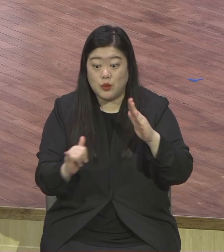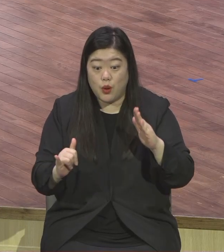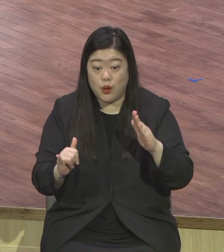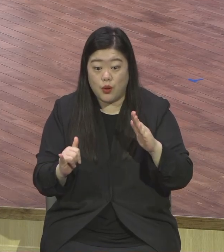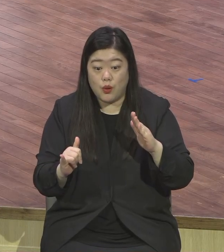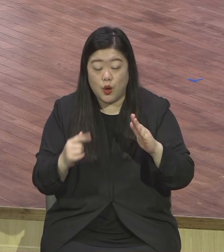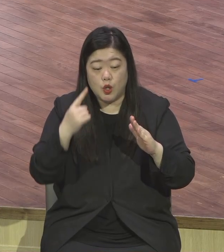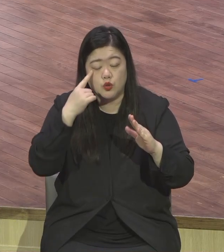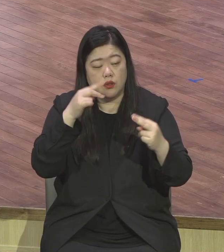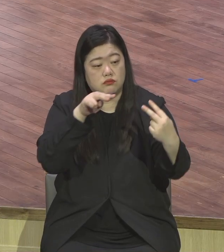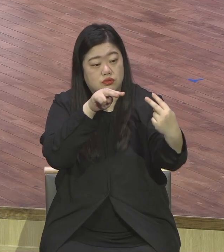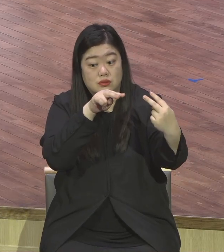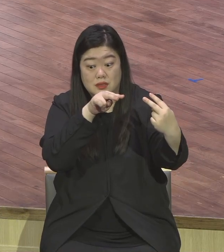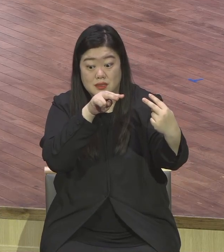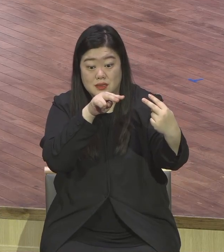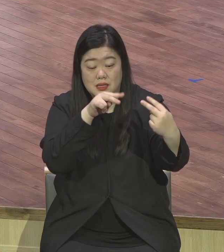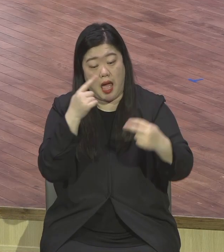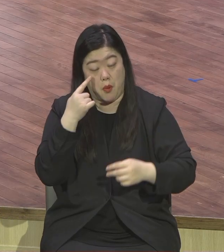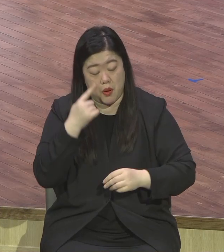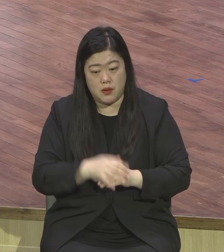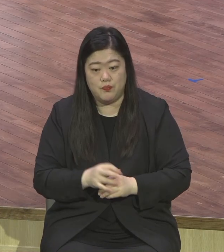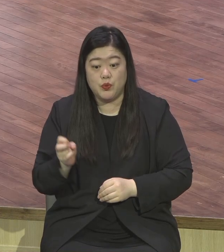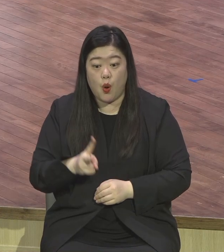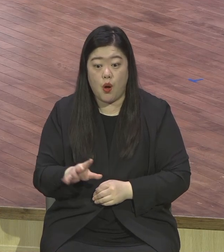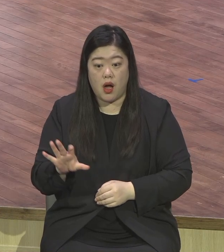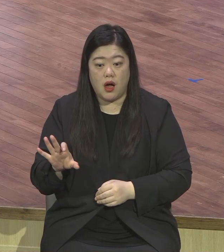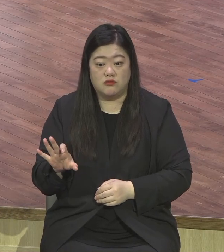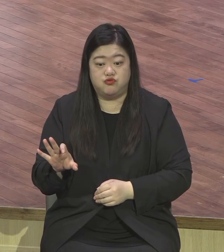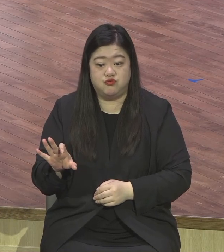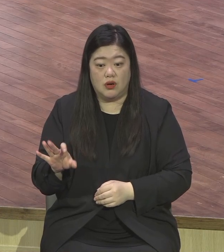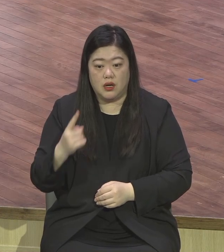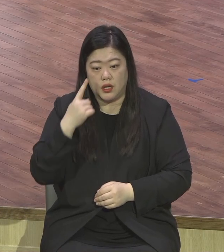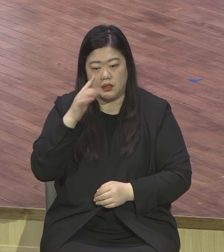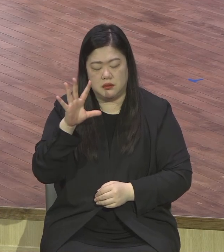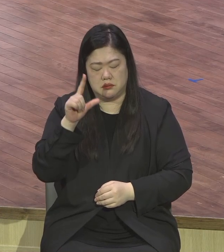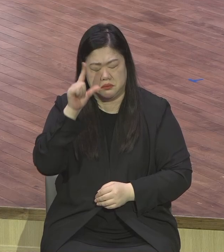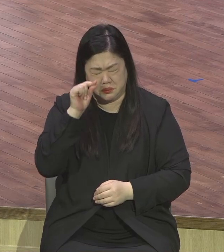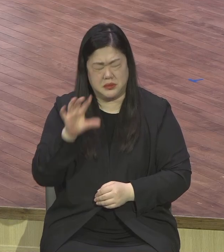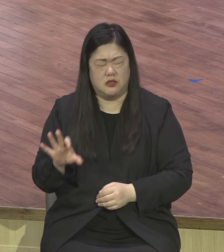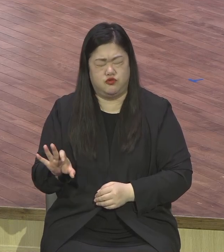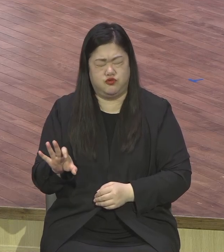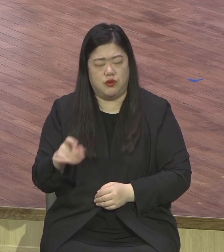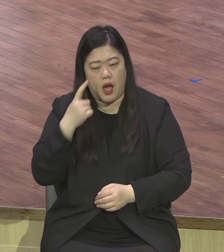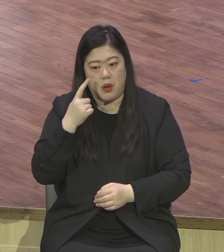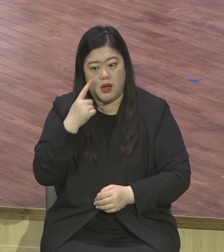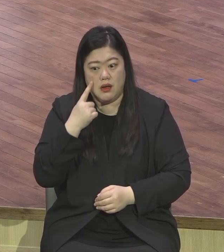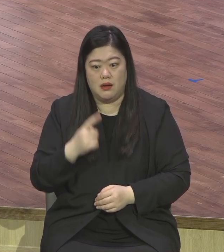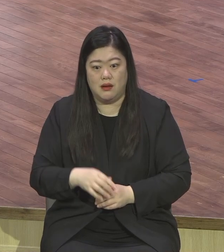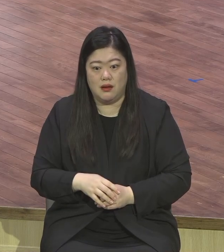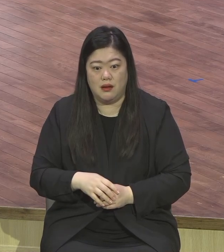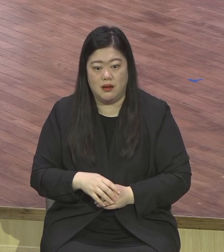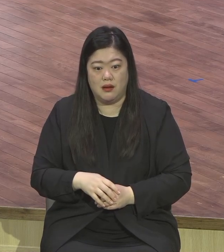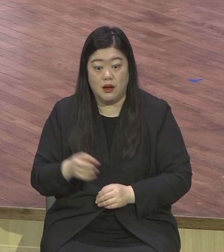채로 대소변보기 또 뒤로 걷기 뒤로 걸어봤어요 뒤로